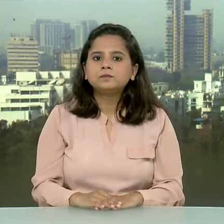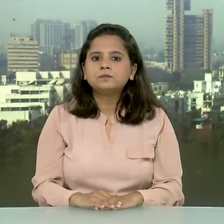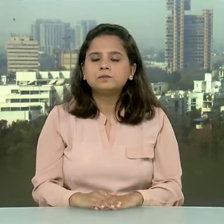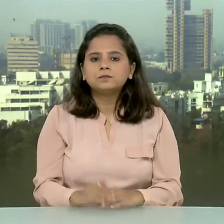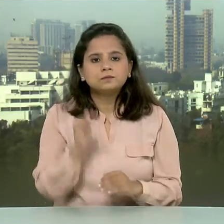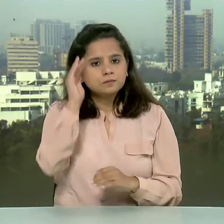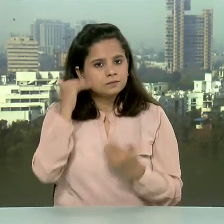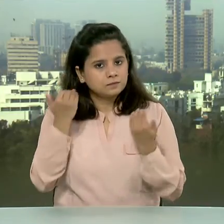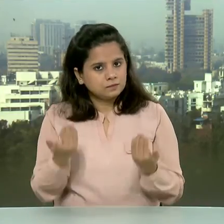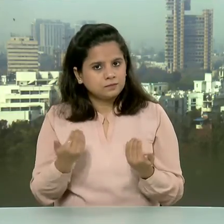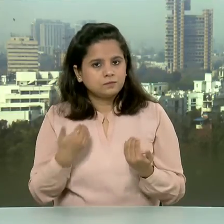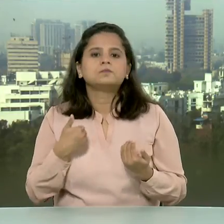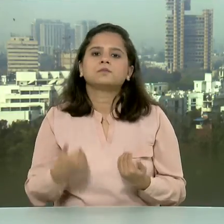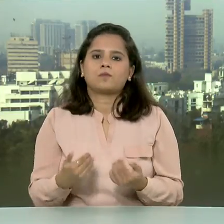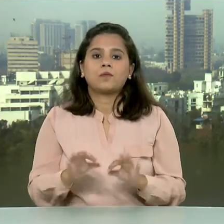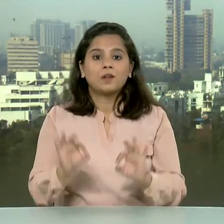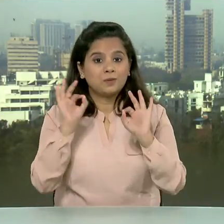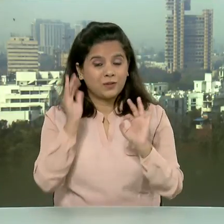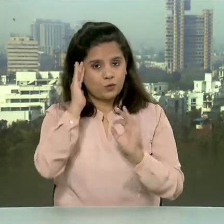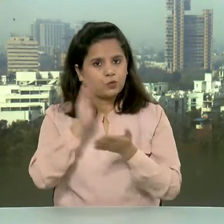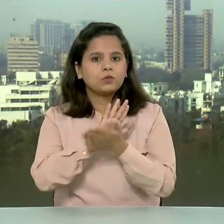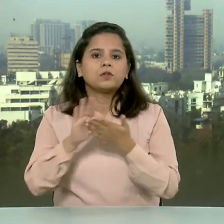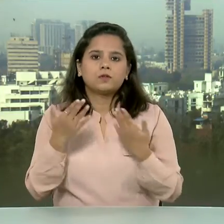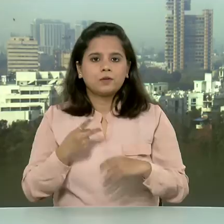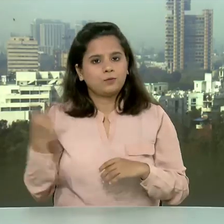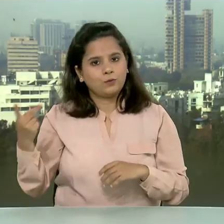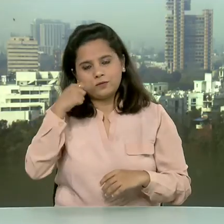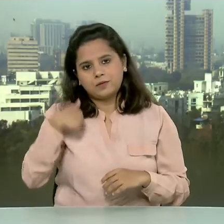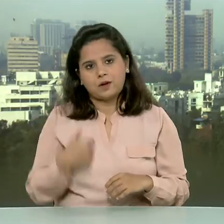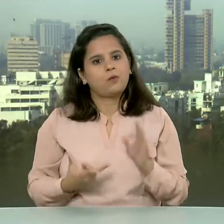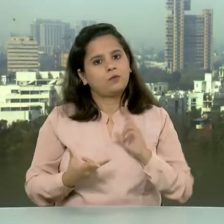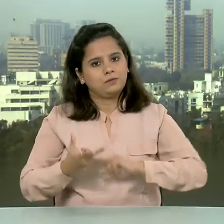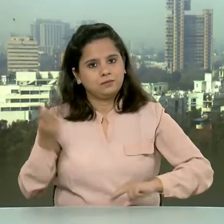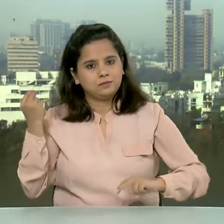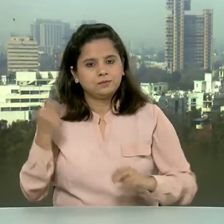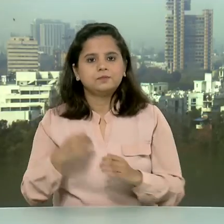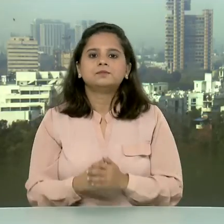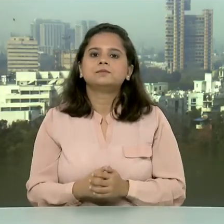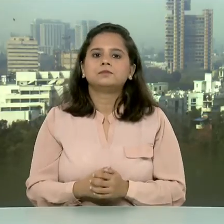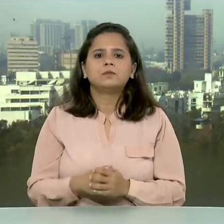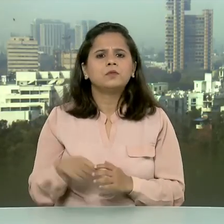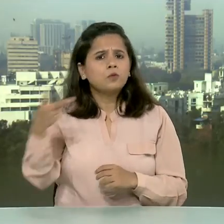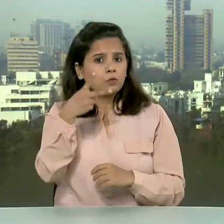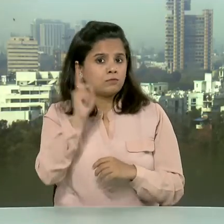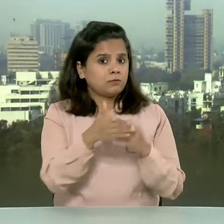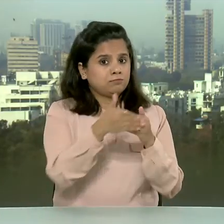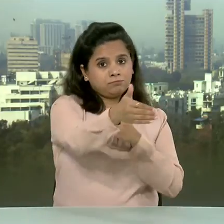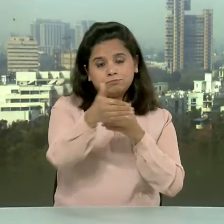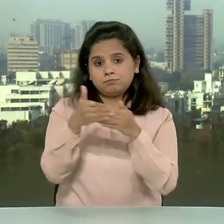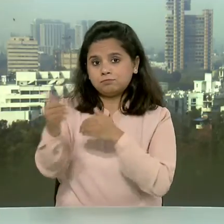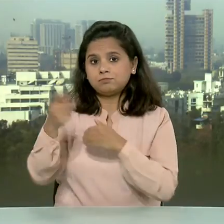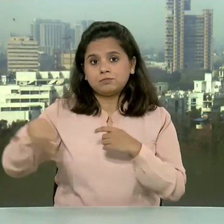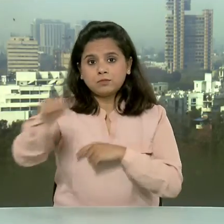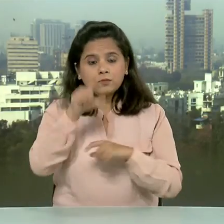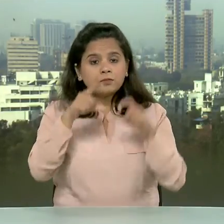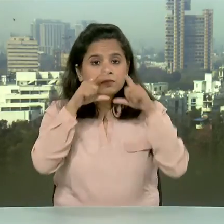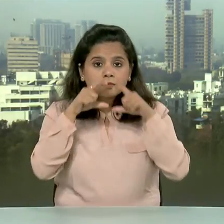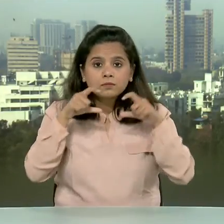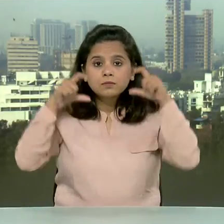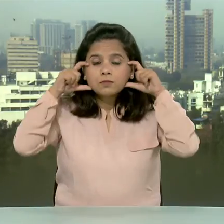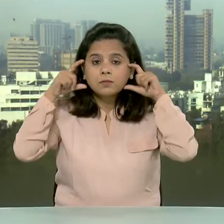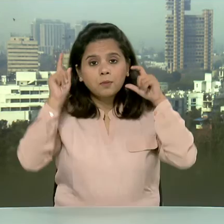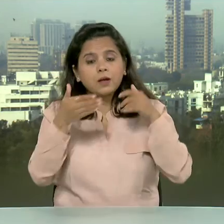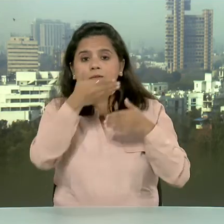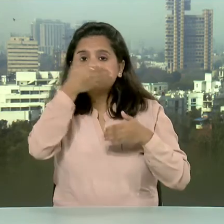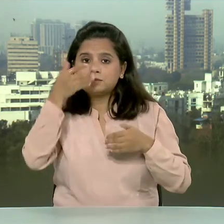इसी के साथ इस विशेश पुल्टन में इतना ही मुझे और मनीशा को दीजे अजाज़त दो गश्दूरी बनाए रखें और अपने मुग को हमेशा